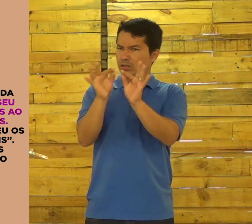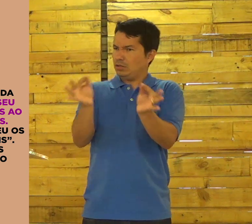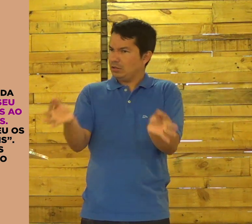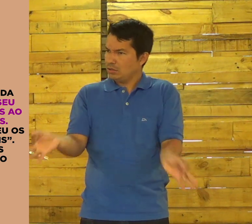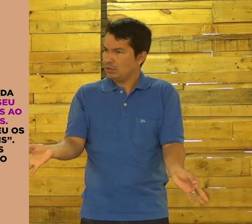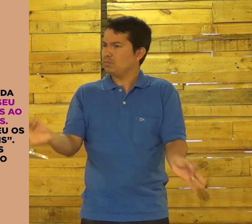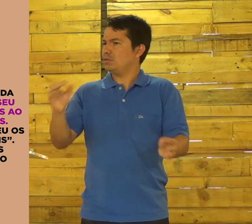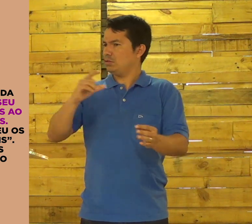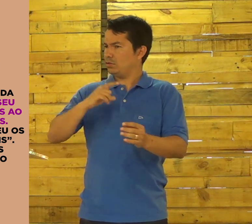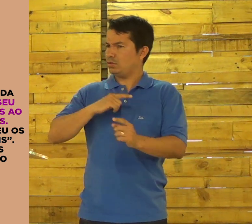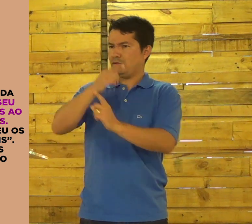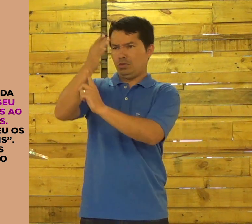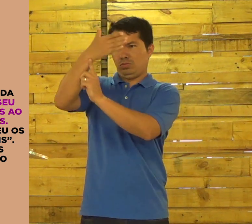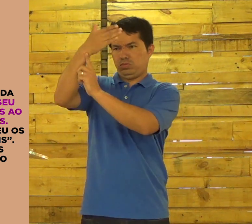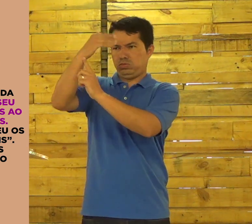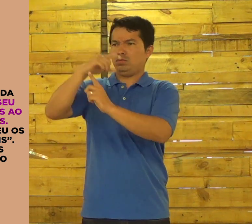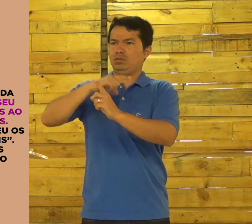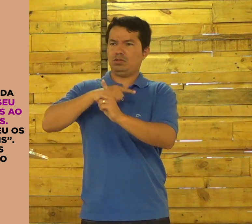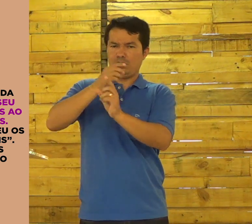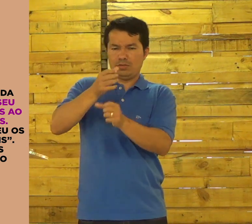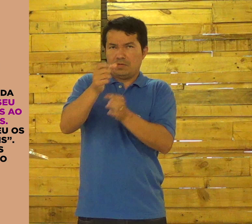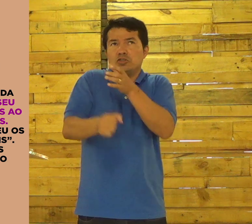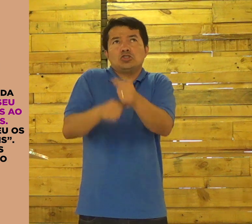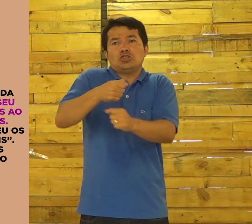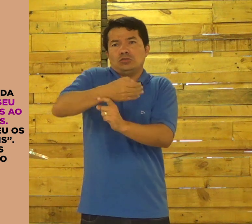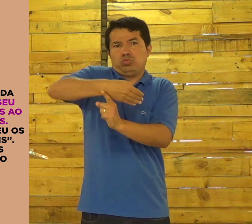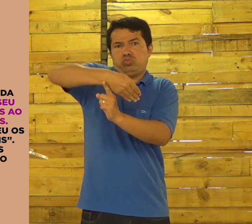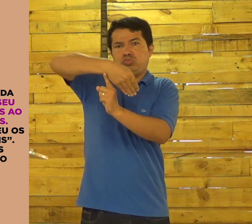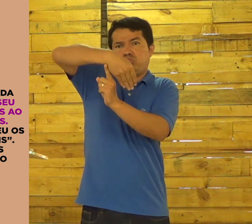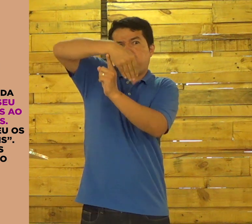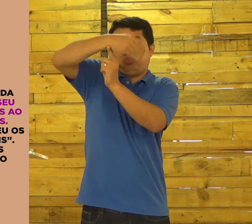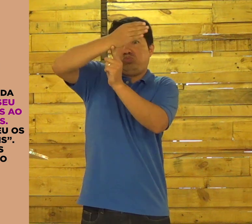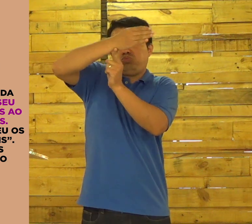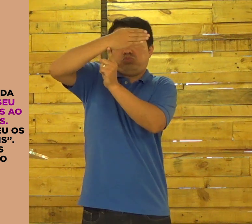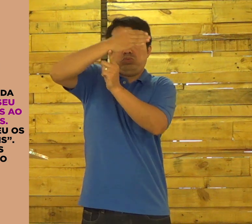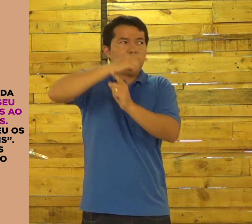ele era um barco simples. Tinha ali as velas.